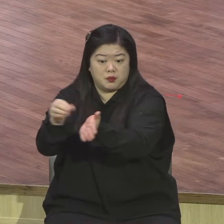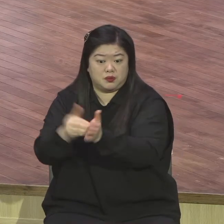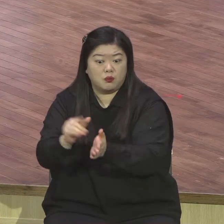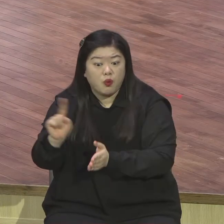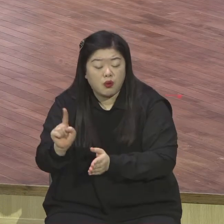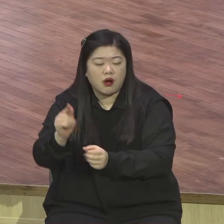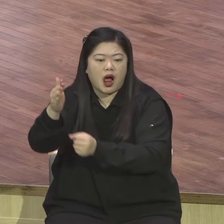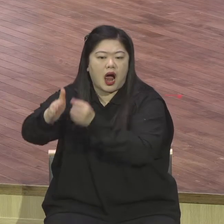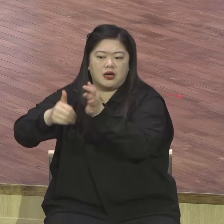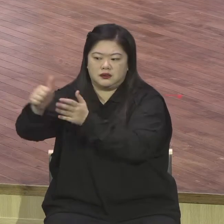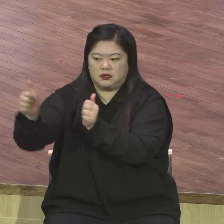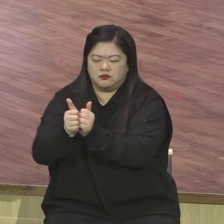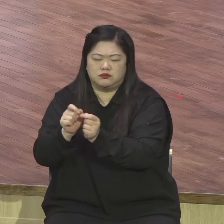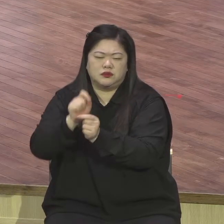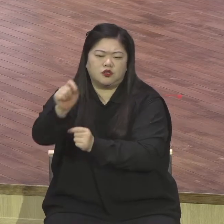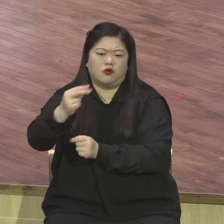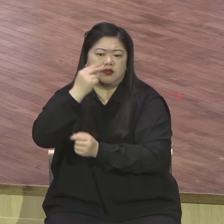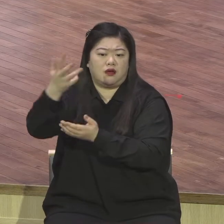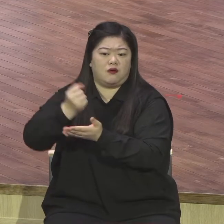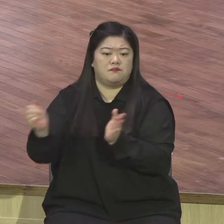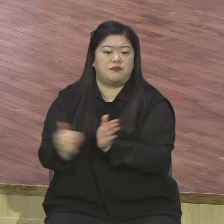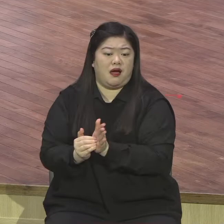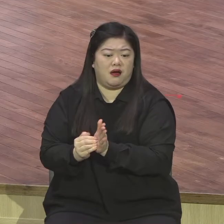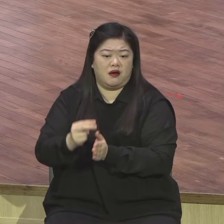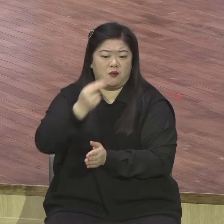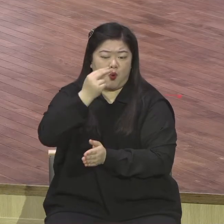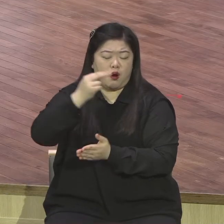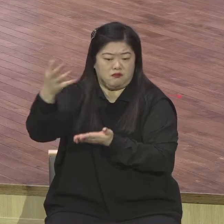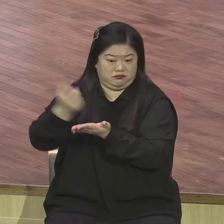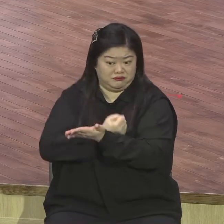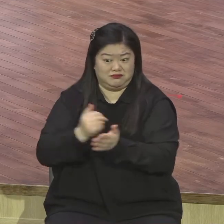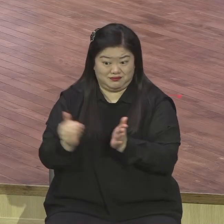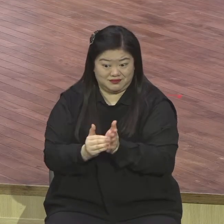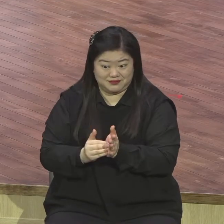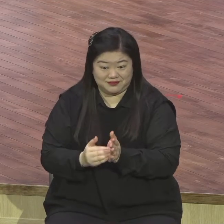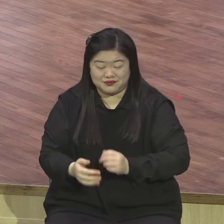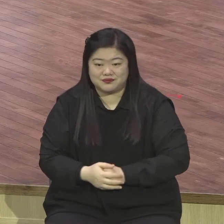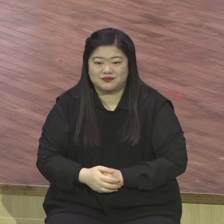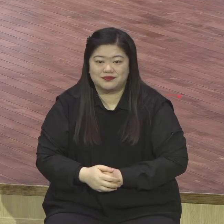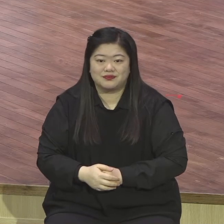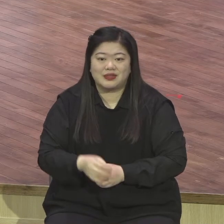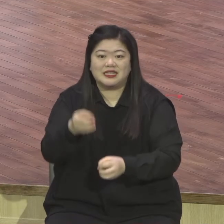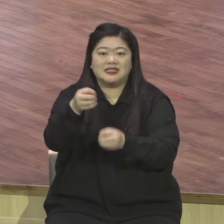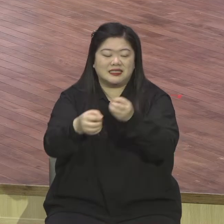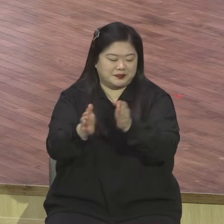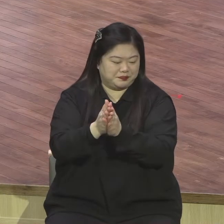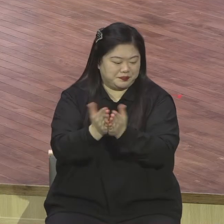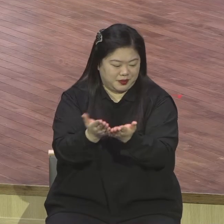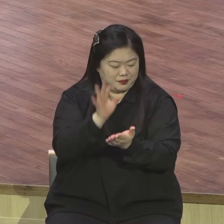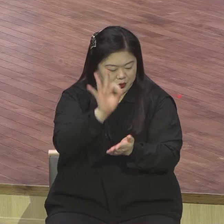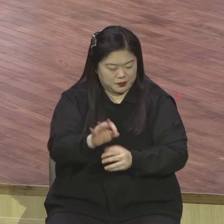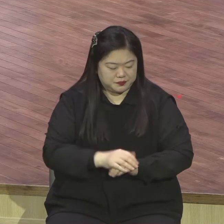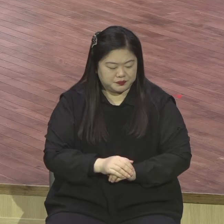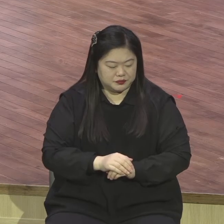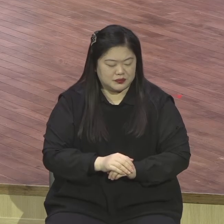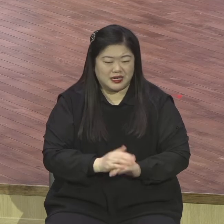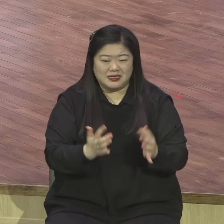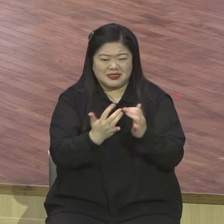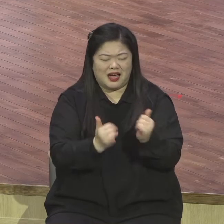10편 3편 6절에 오면 다윗이 이런 고백을 합니다 천만인이 나를 애워서 친다 하여도 나는